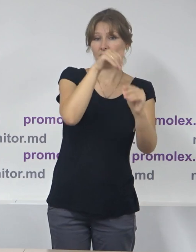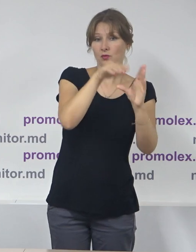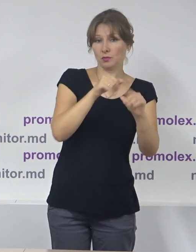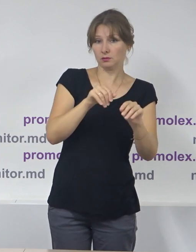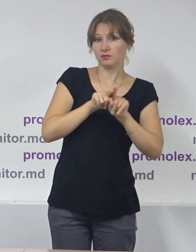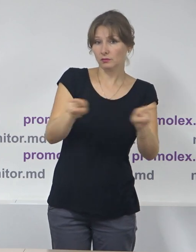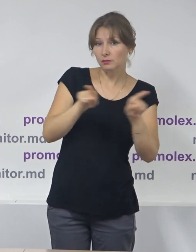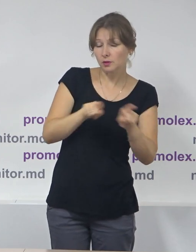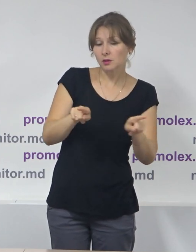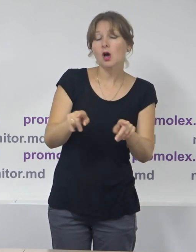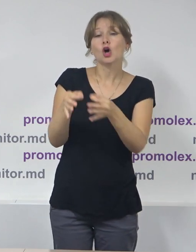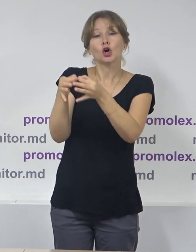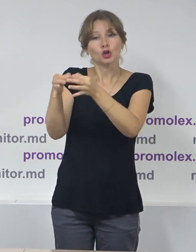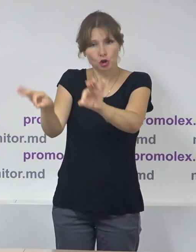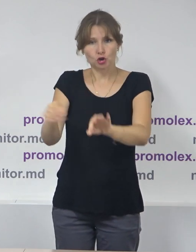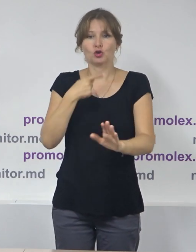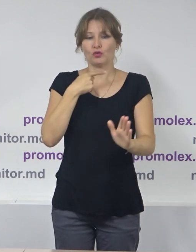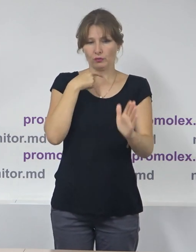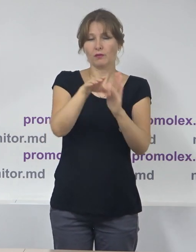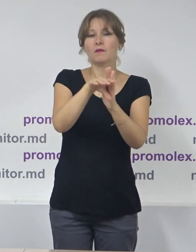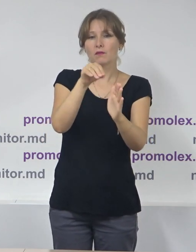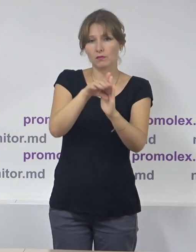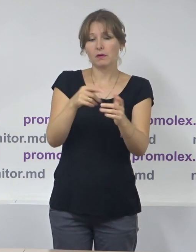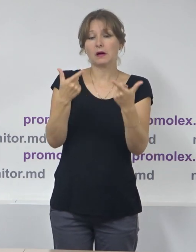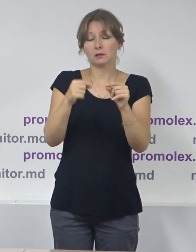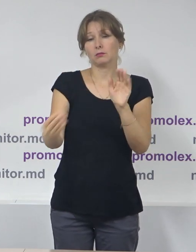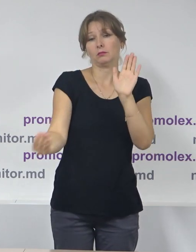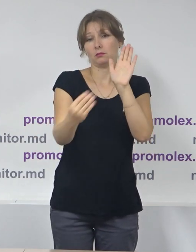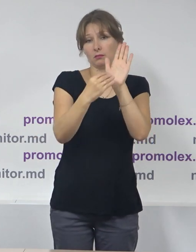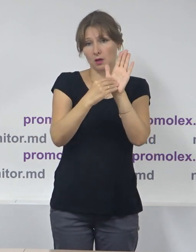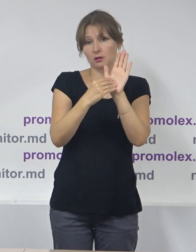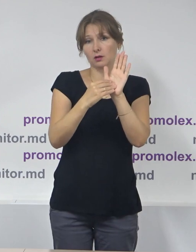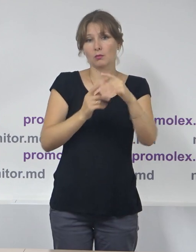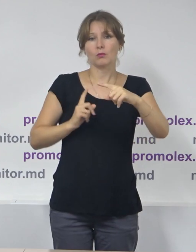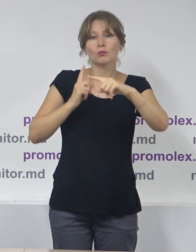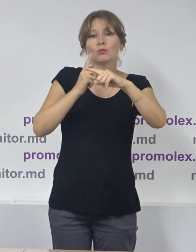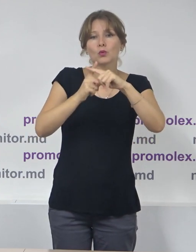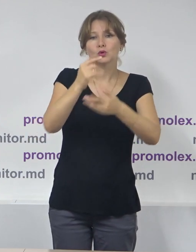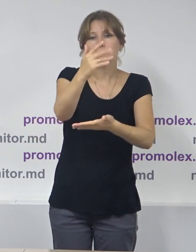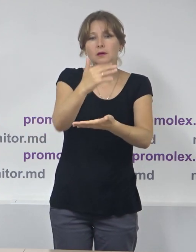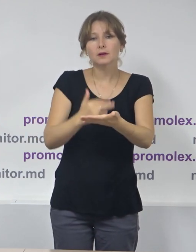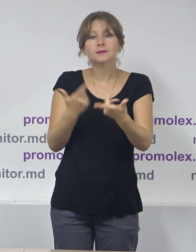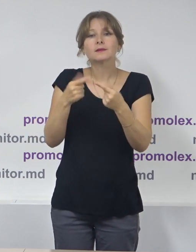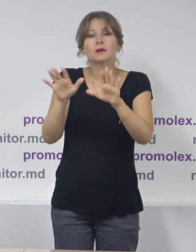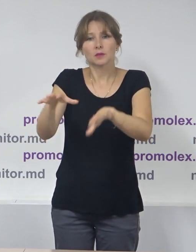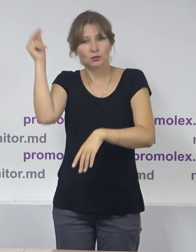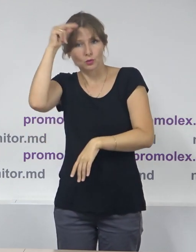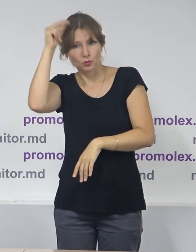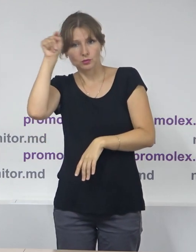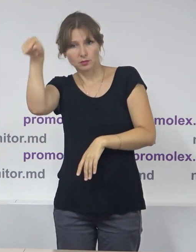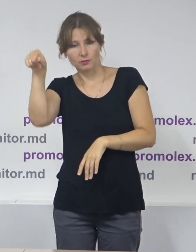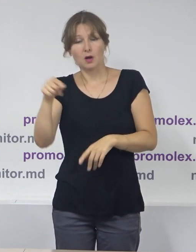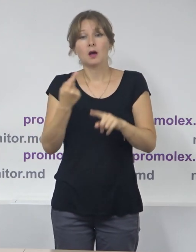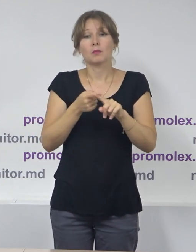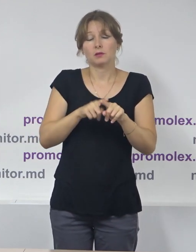Deci ele se va permite să voteze în alegeri, fiind incluși în listele suplimentare din localitatea în care își fac studiile. Această